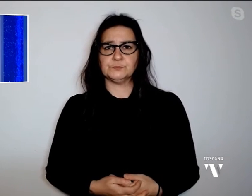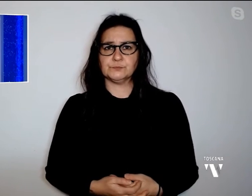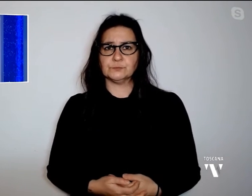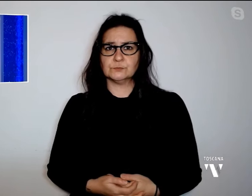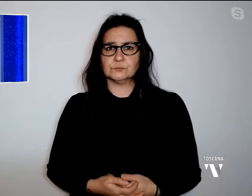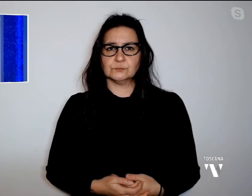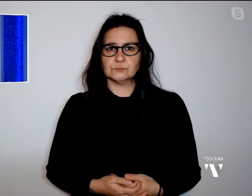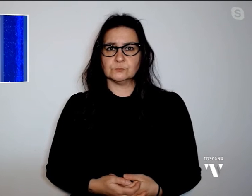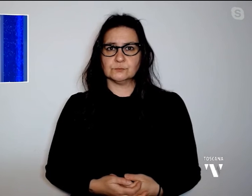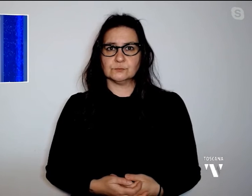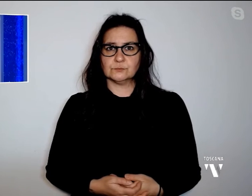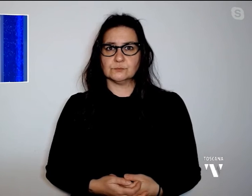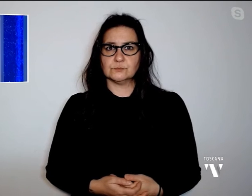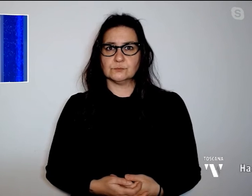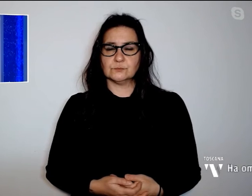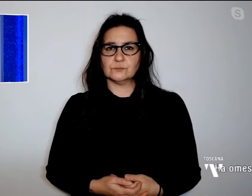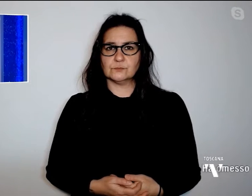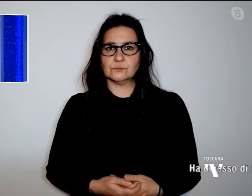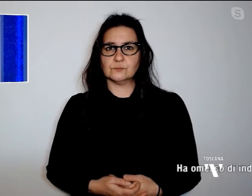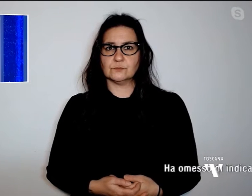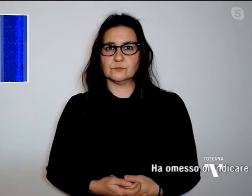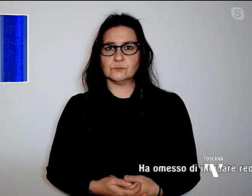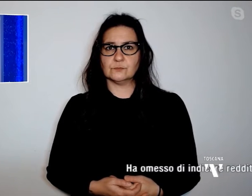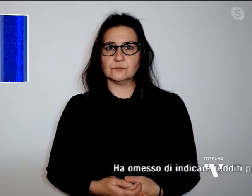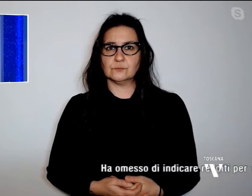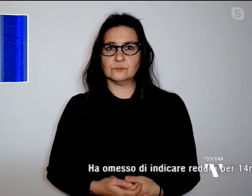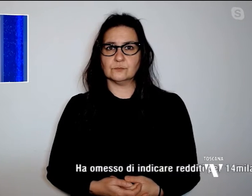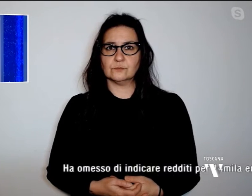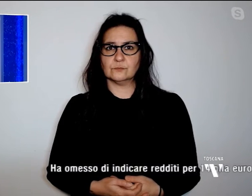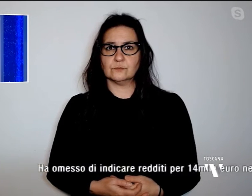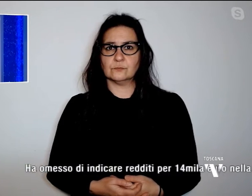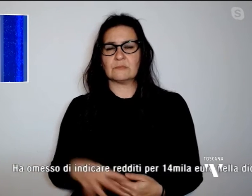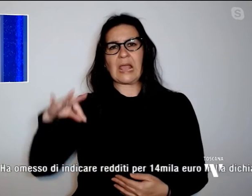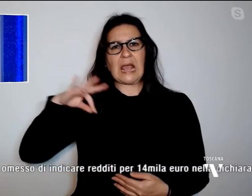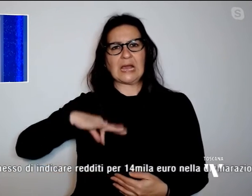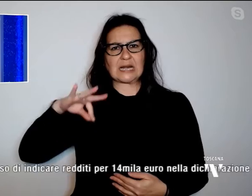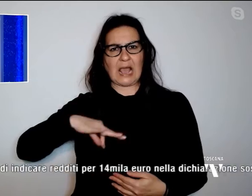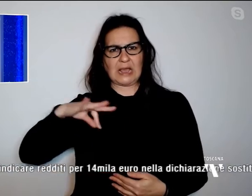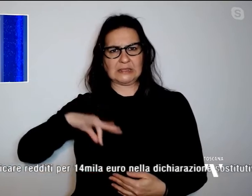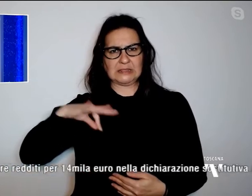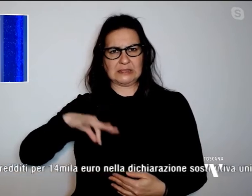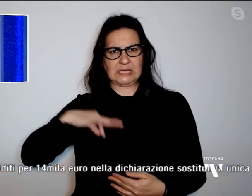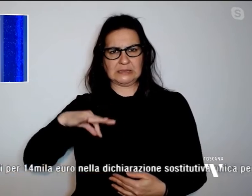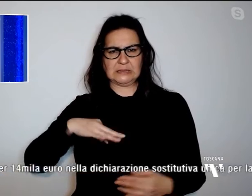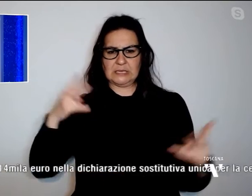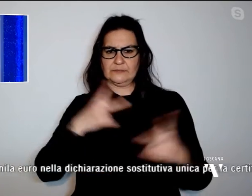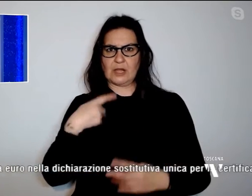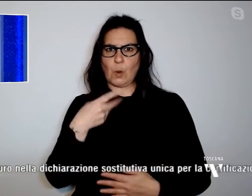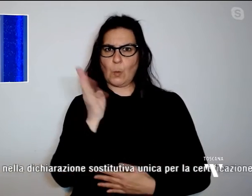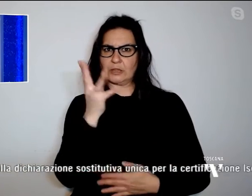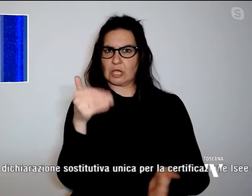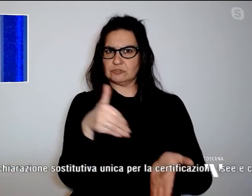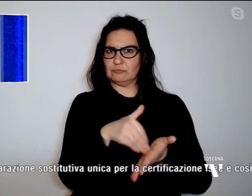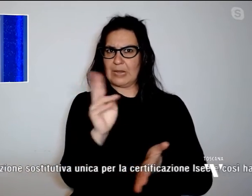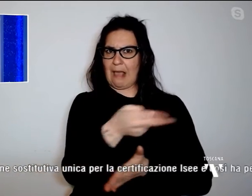Ha omesso di indicare redditi per 14.000 euro nella dichiarazione sostitutiva